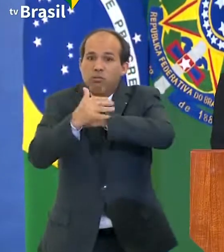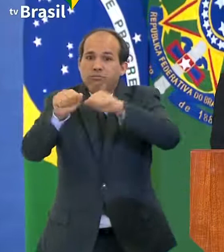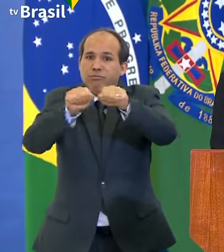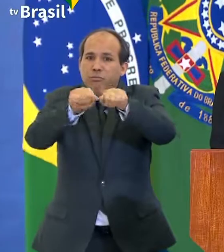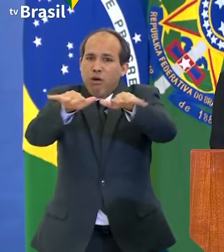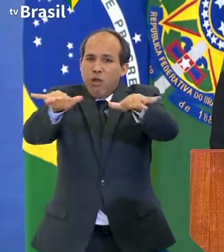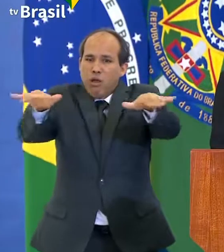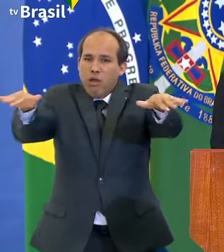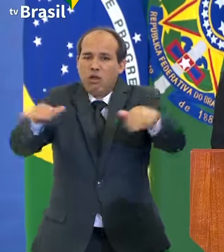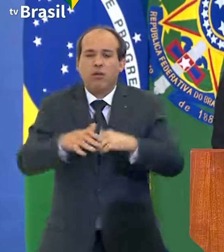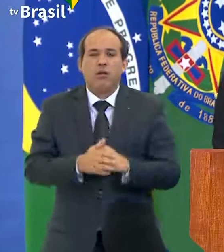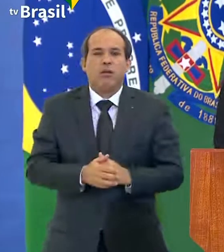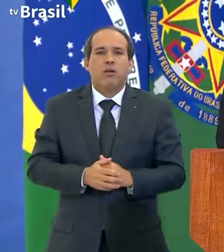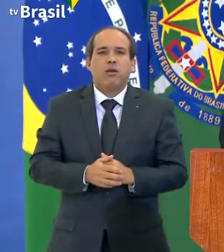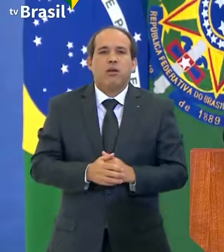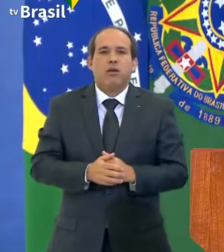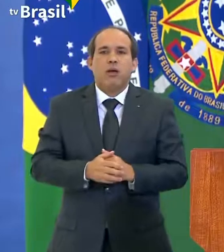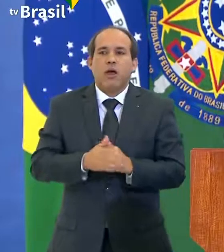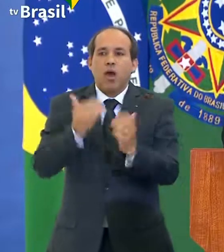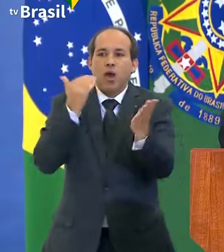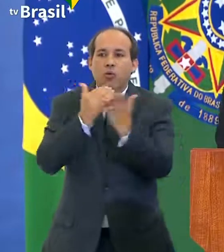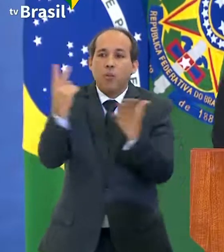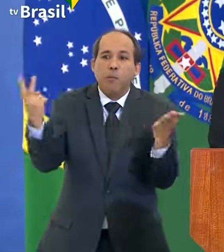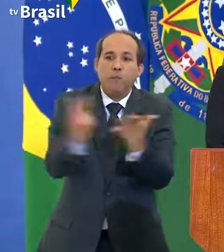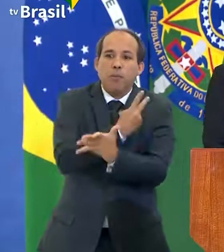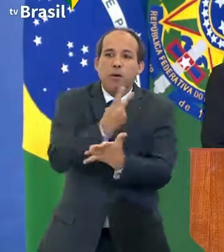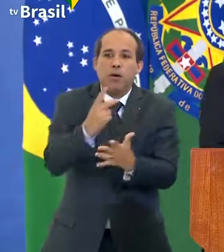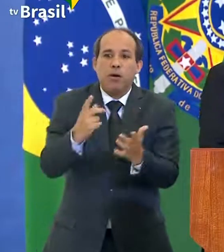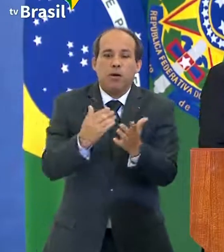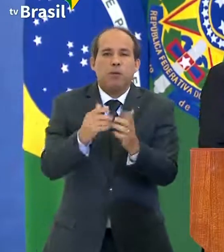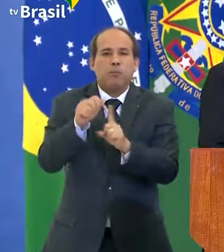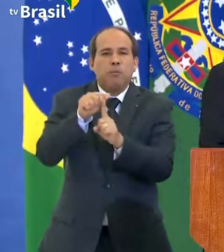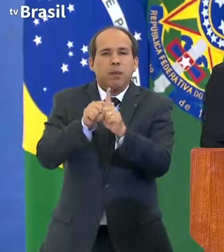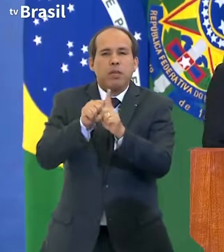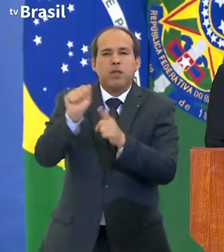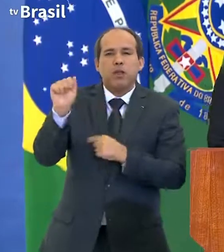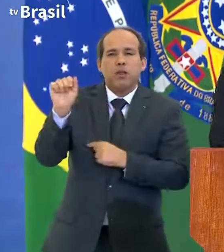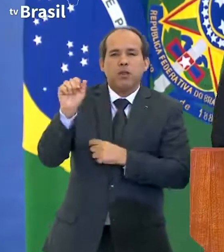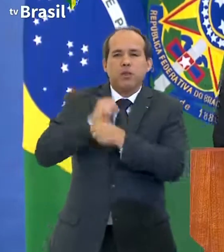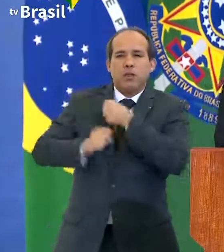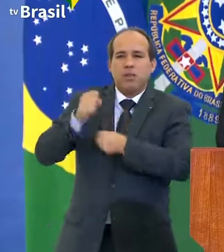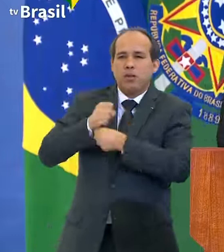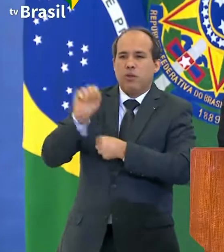quando ela deu seus primeiros sinais, em fevereiro do ano passado.